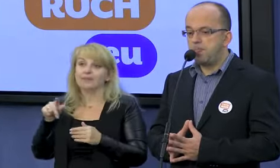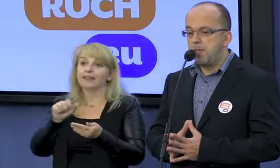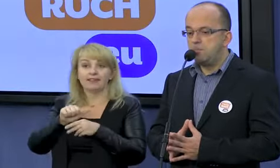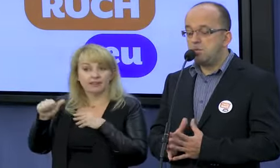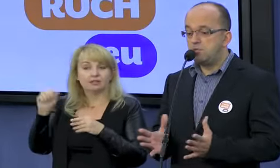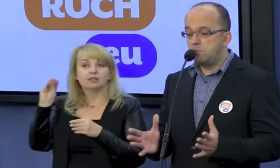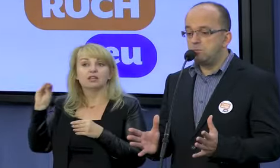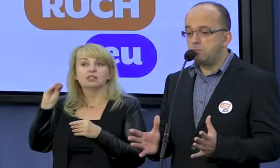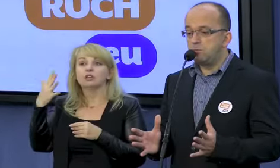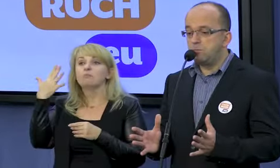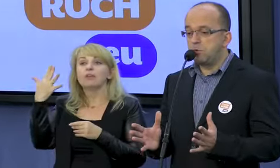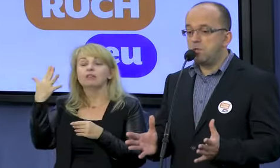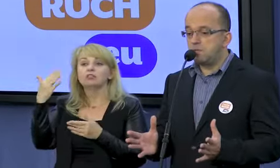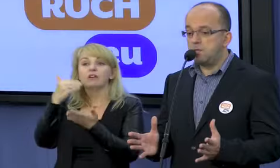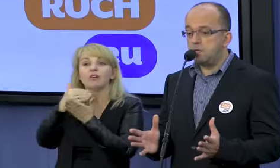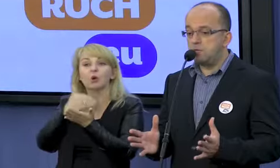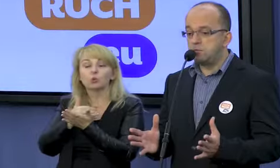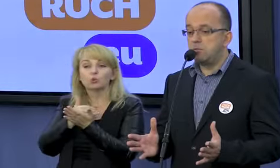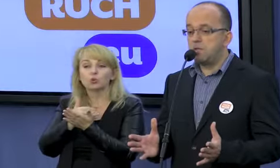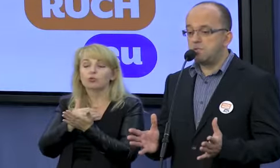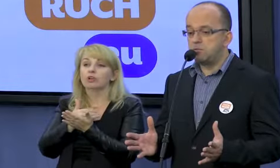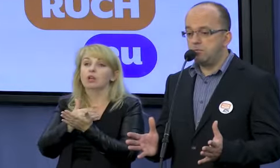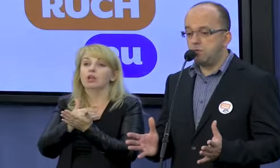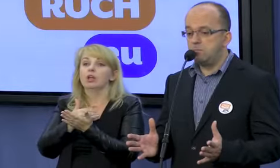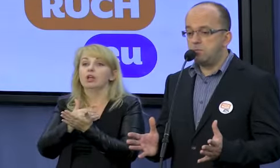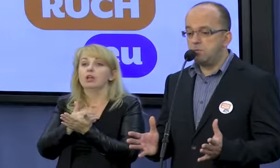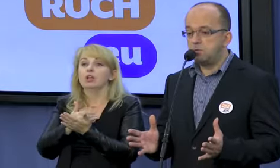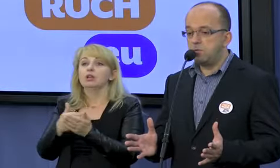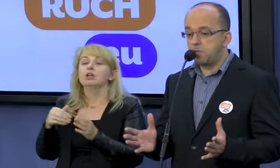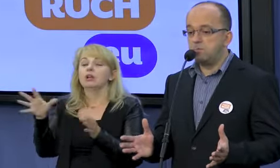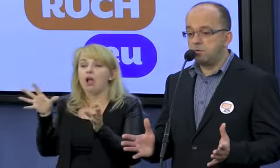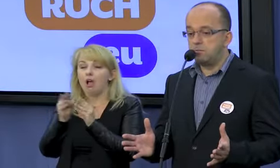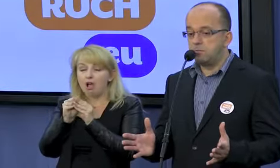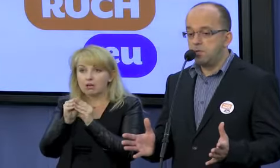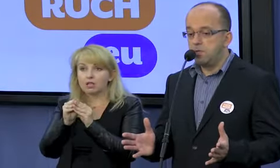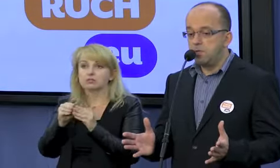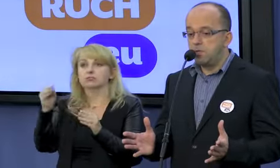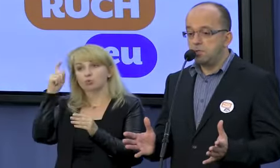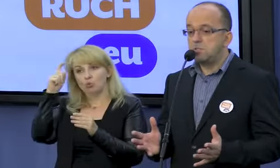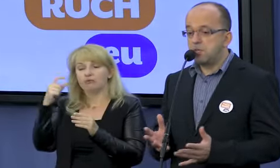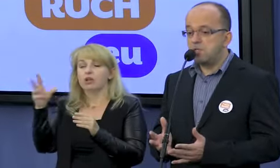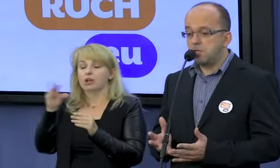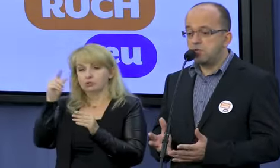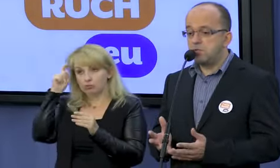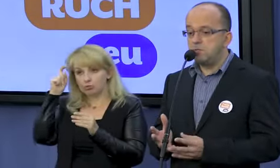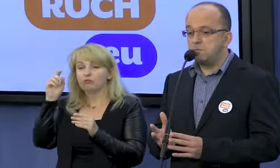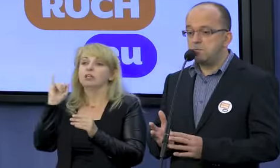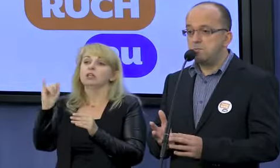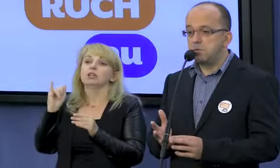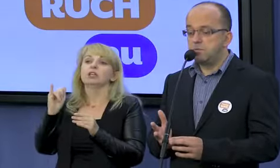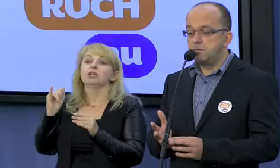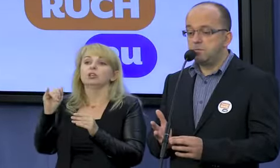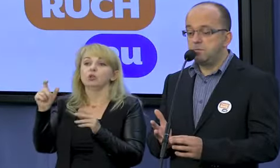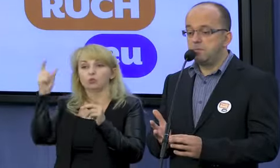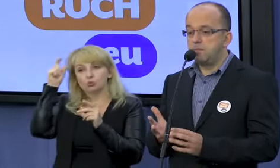jak pięć warunków pojednania człowieka z człowiekiem i człowieka z Bogiem. To jest żal za grzechy,